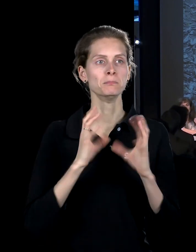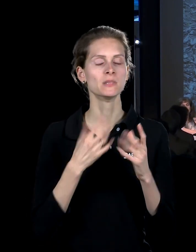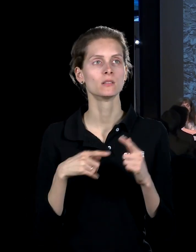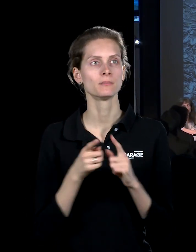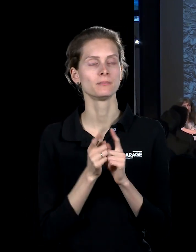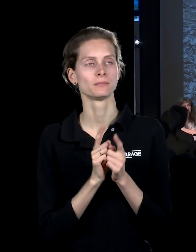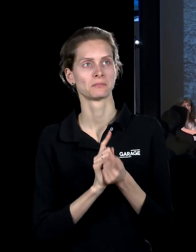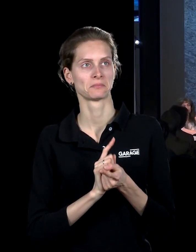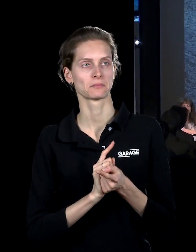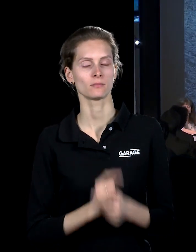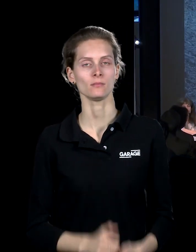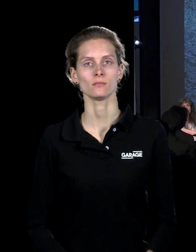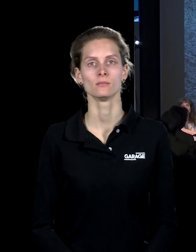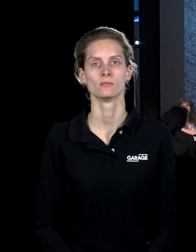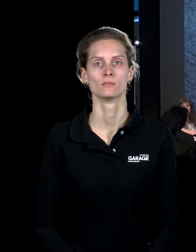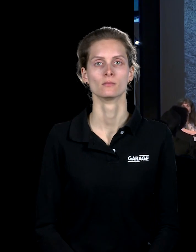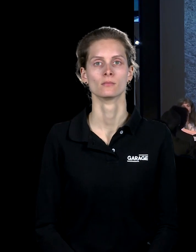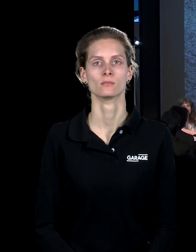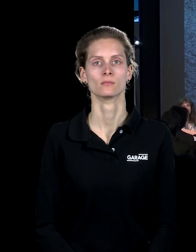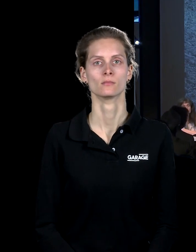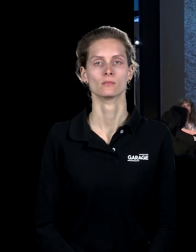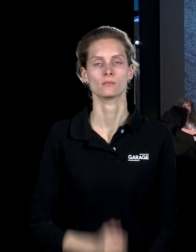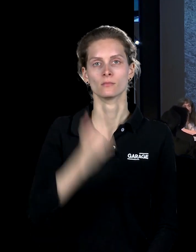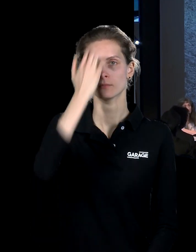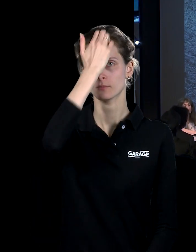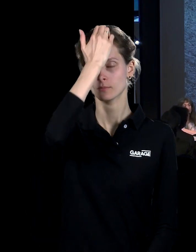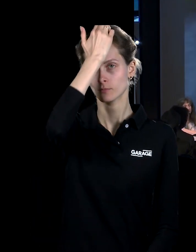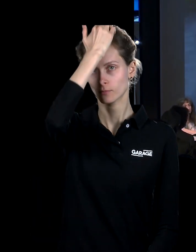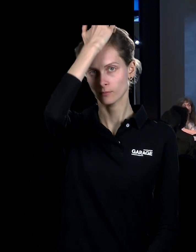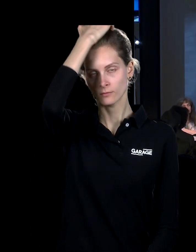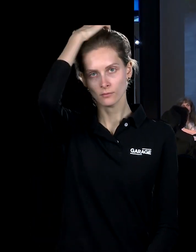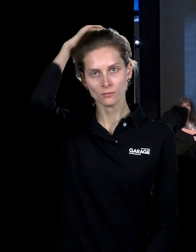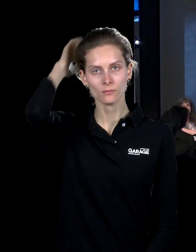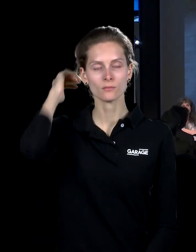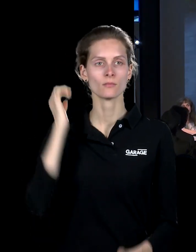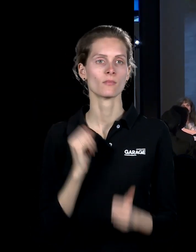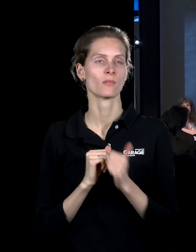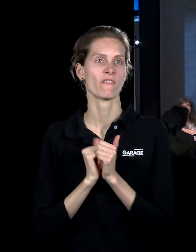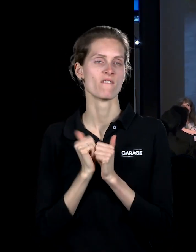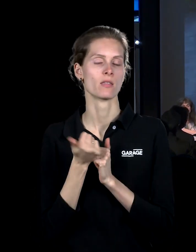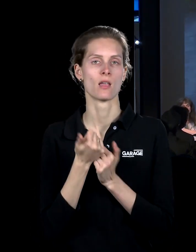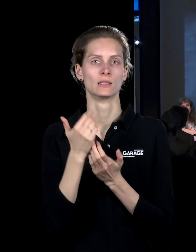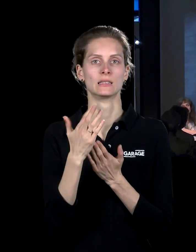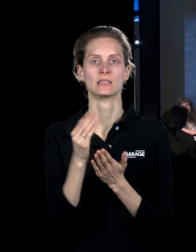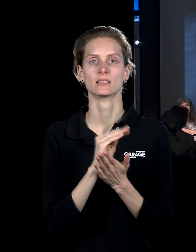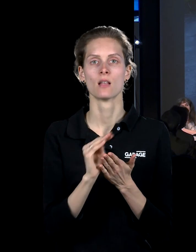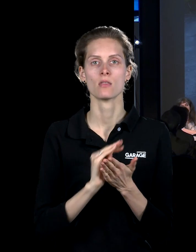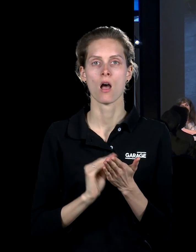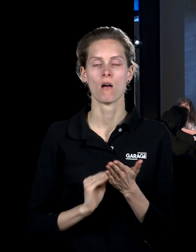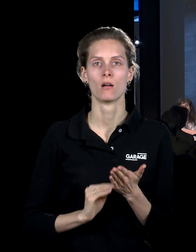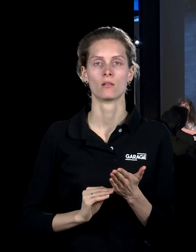такой абсолютный выход за пределы ремейка, сценариев, ритуалов, действительно в создании очень убедительной своей